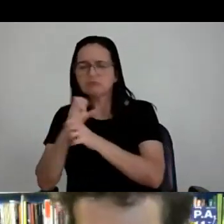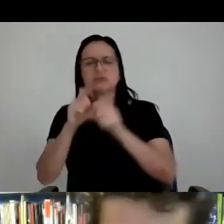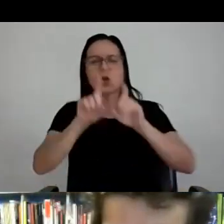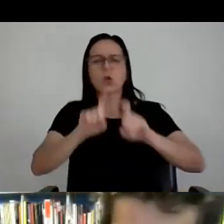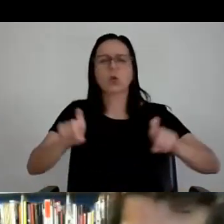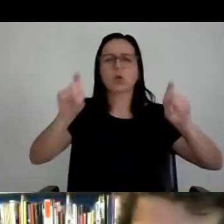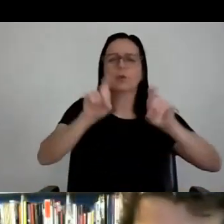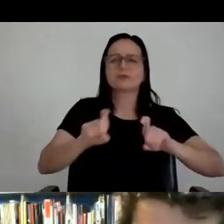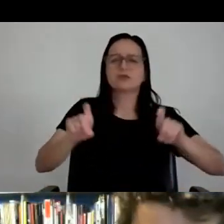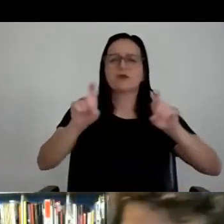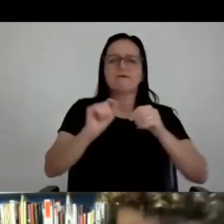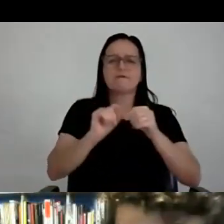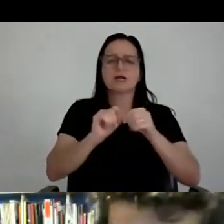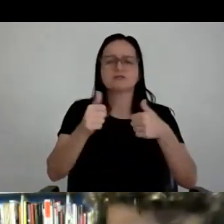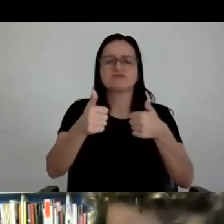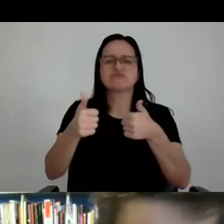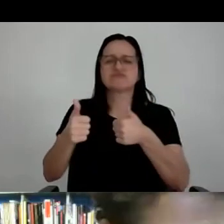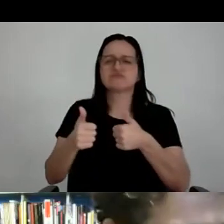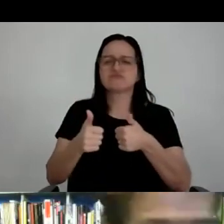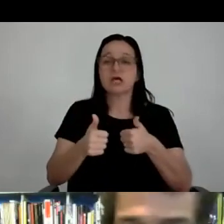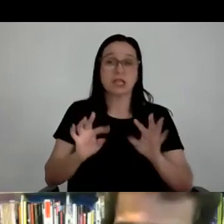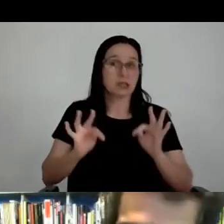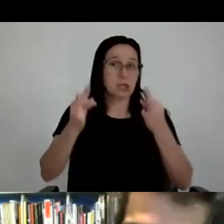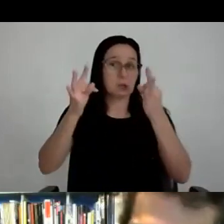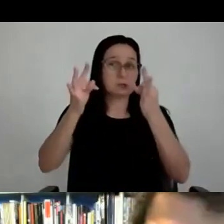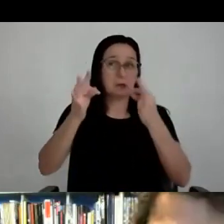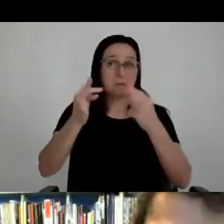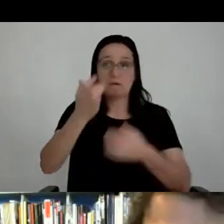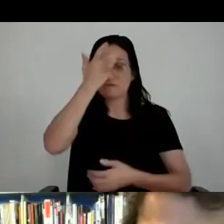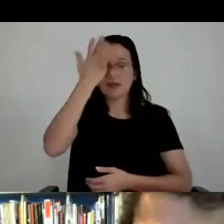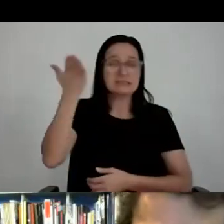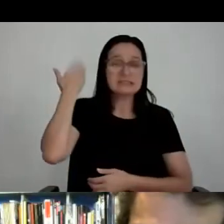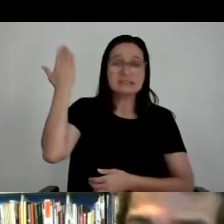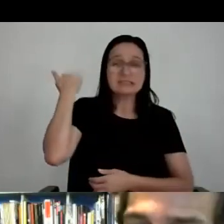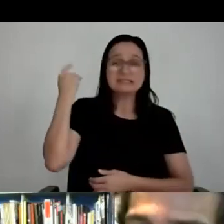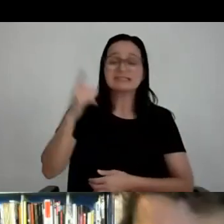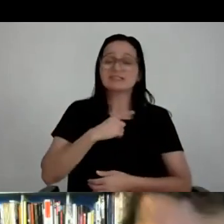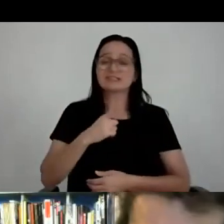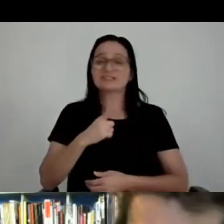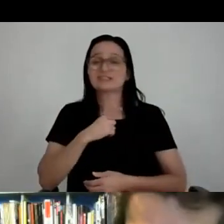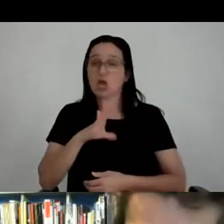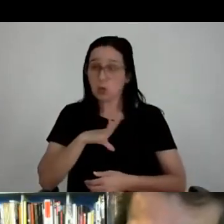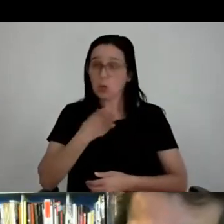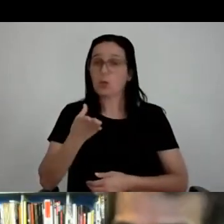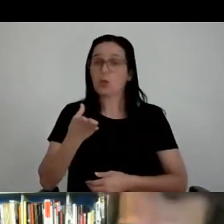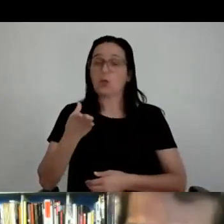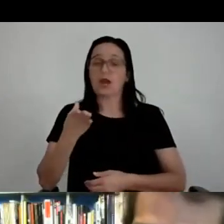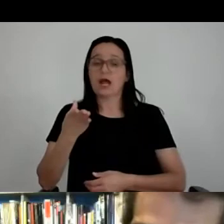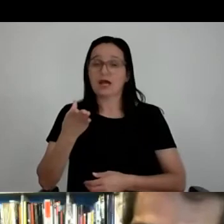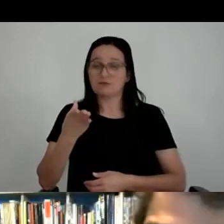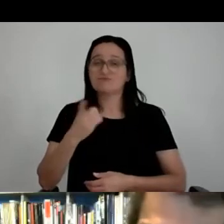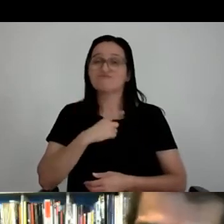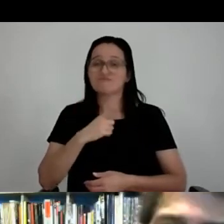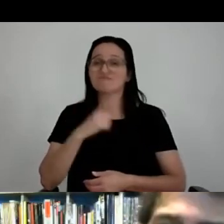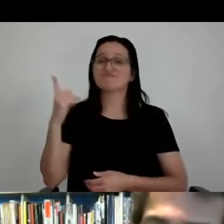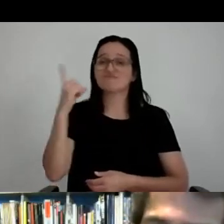o negócio. Então, hoje está muito mais fácil, antigamente, os caras tinham que ser corajosos para botar coisas inventivas de